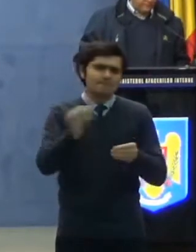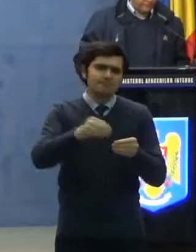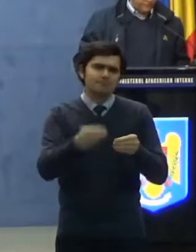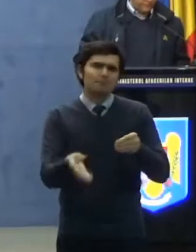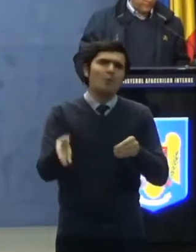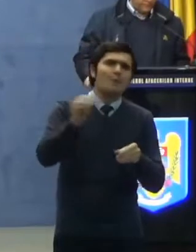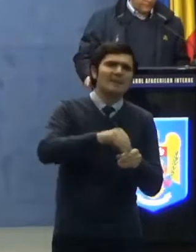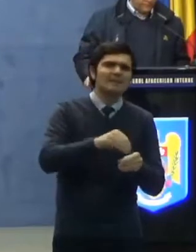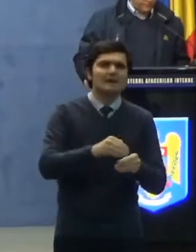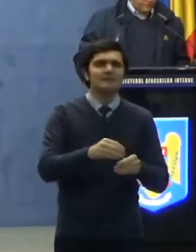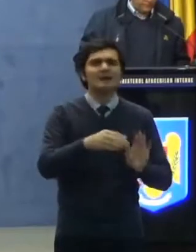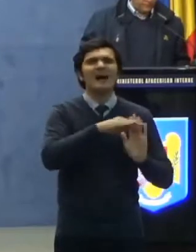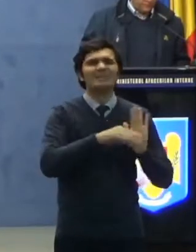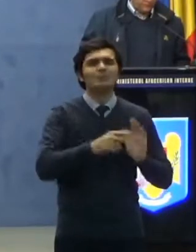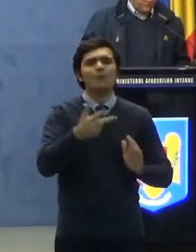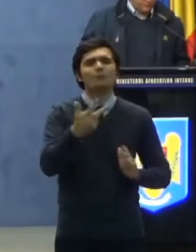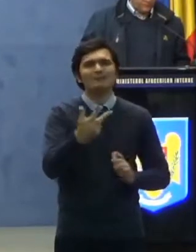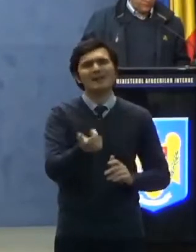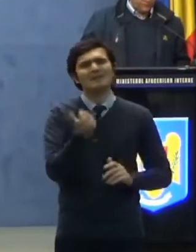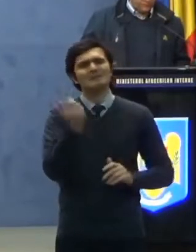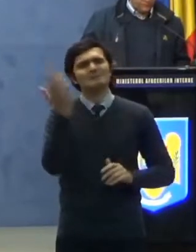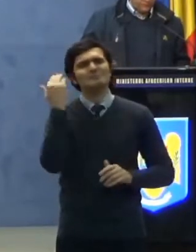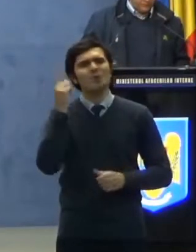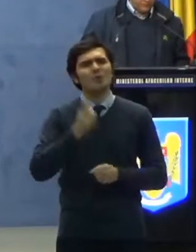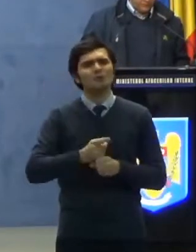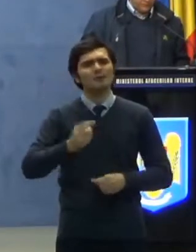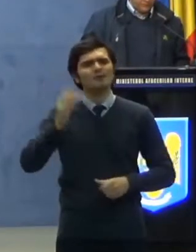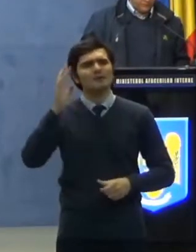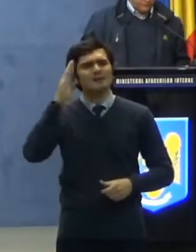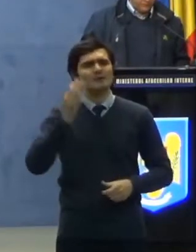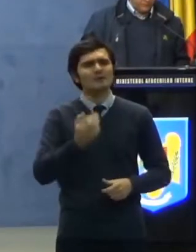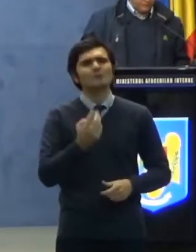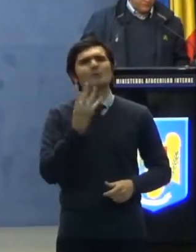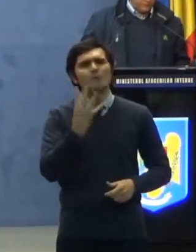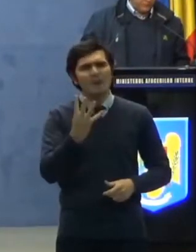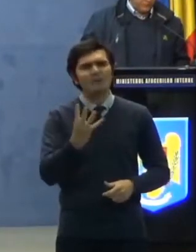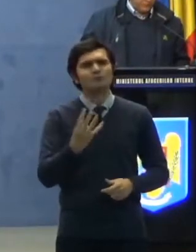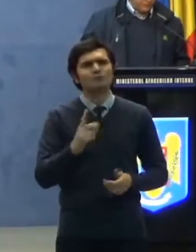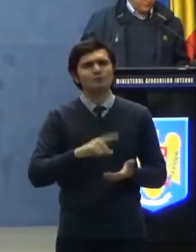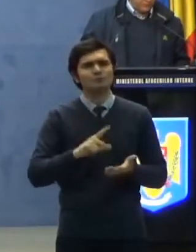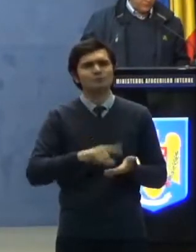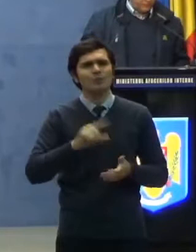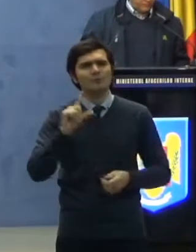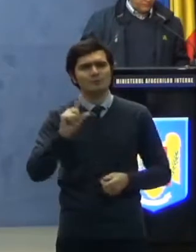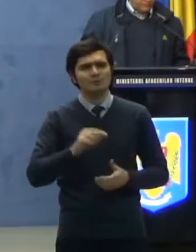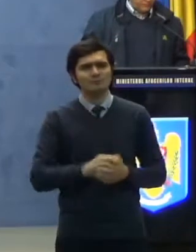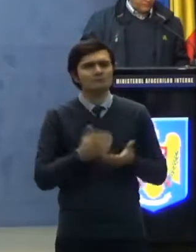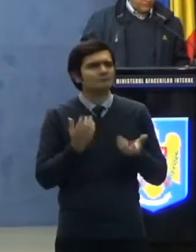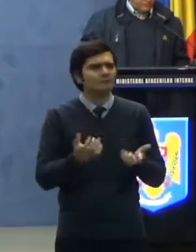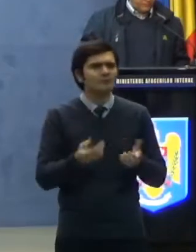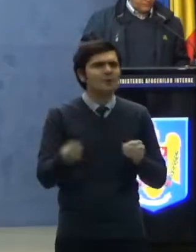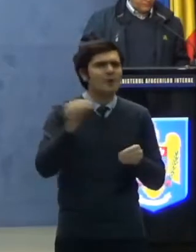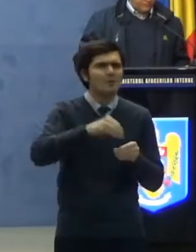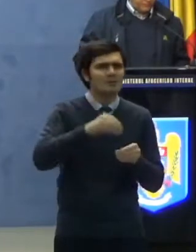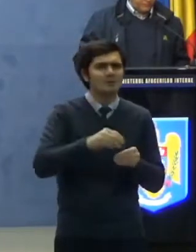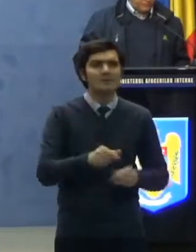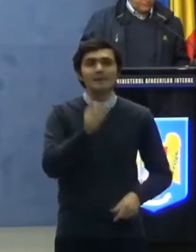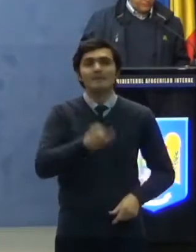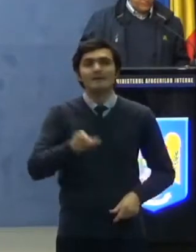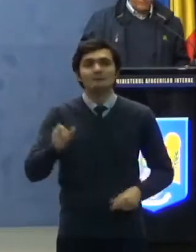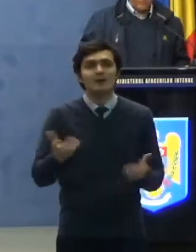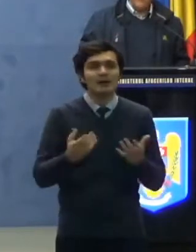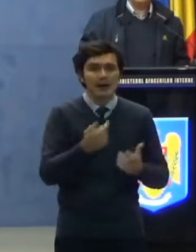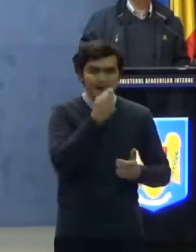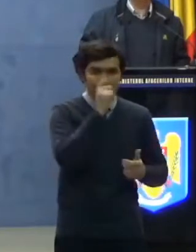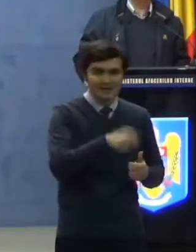articolul 3 din Ordonanța Militară numărul 4 din 2020. Respectiv, persoanele care părăsesc